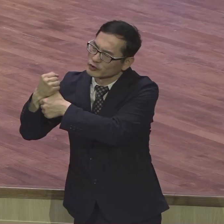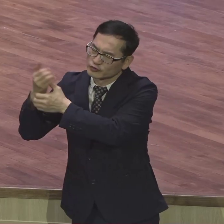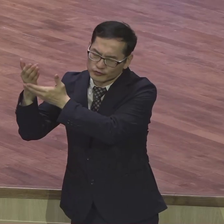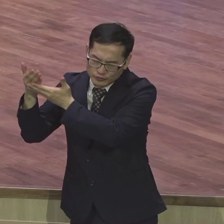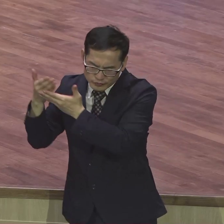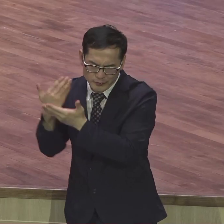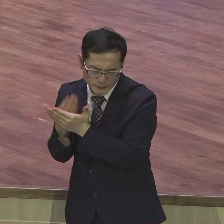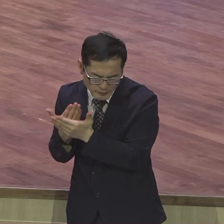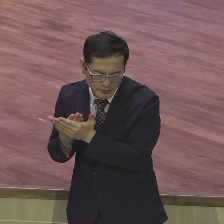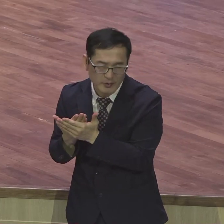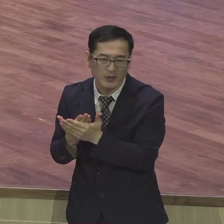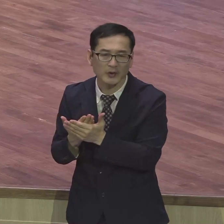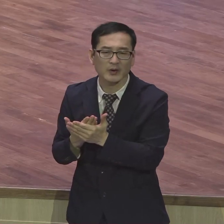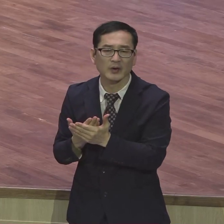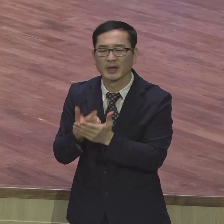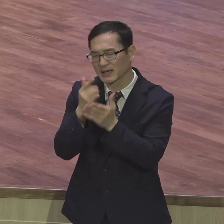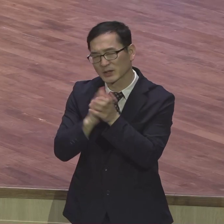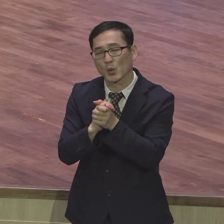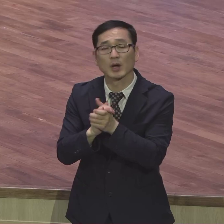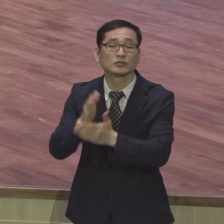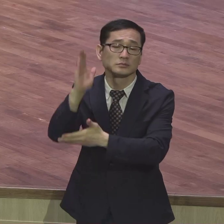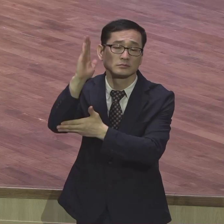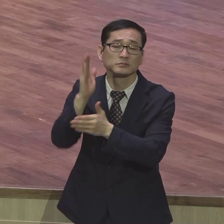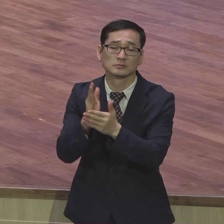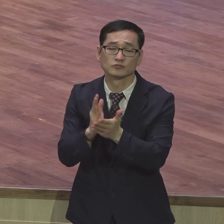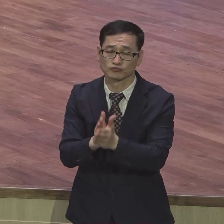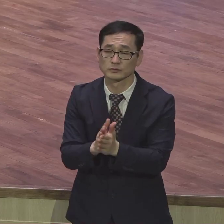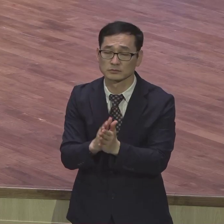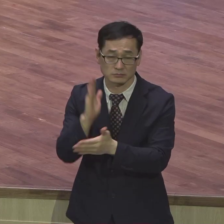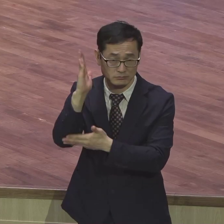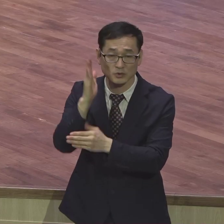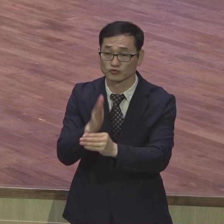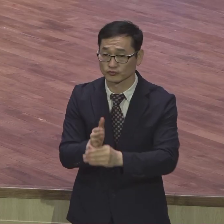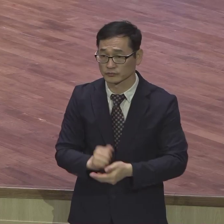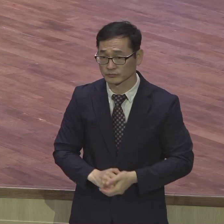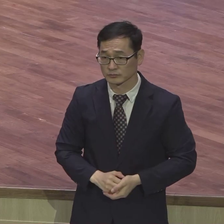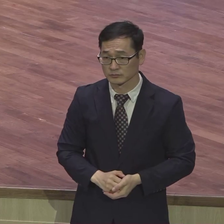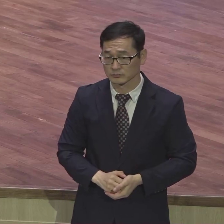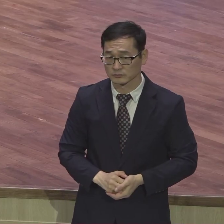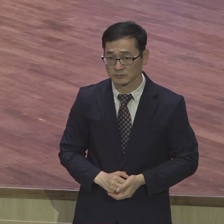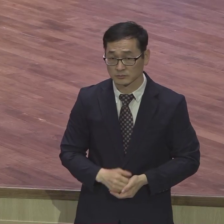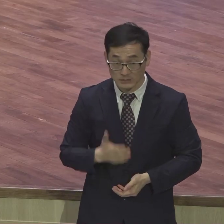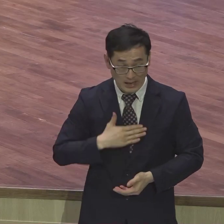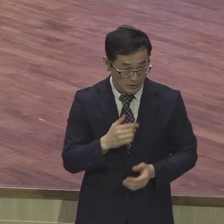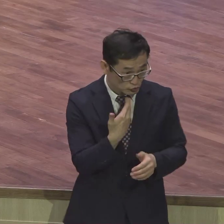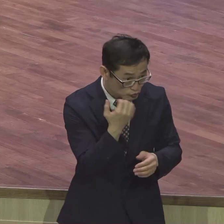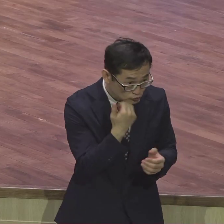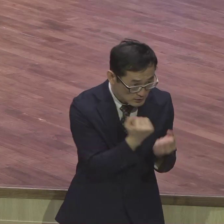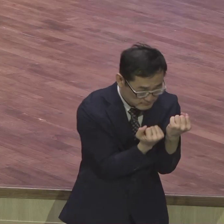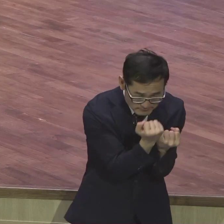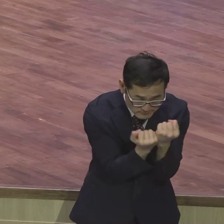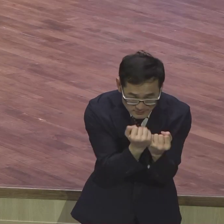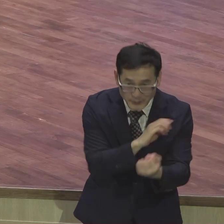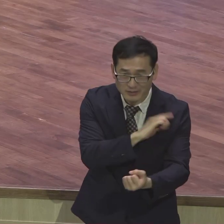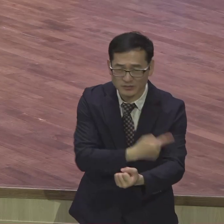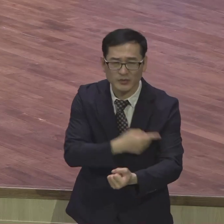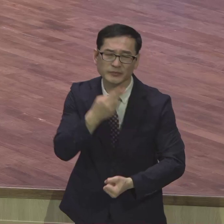내가 뭐랍니까 내가 내가 누구 한 사람을 설득시킬 능력이 있어요 없습니다 하나님의